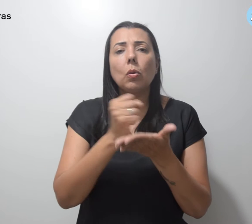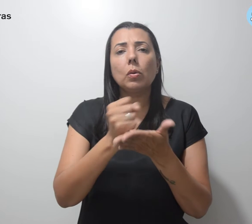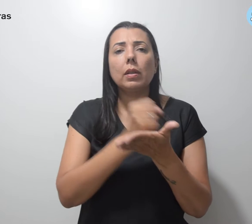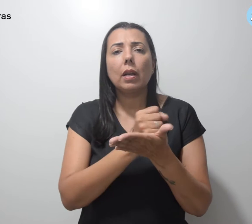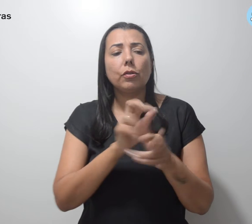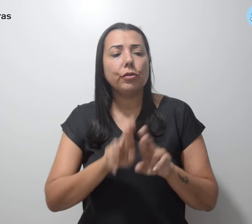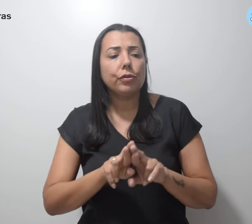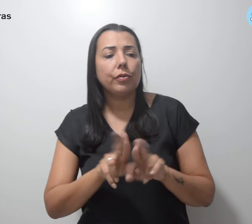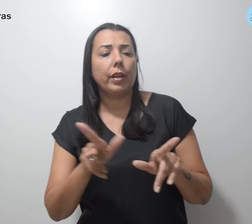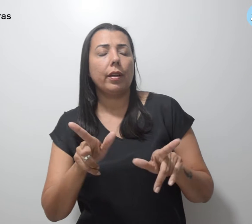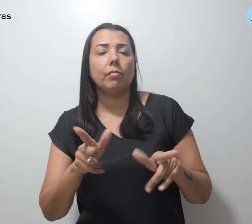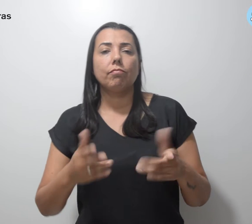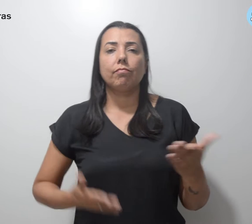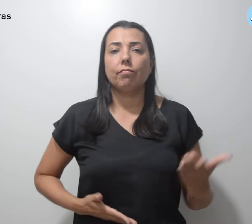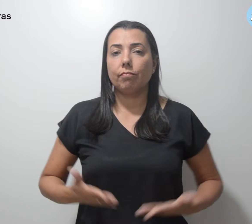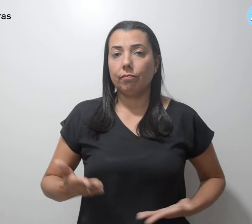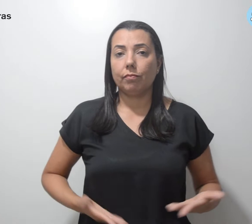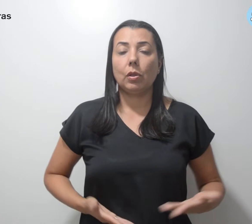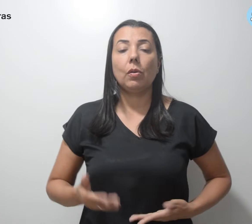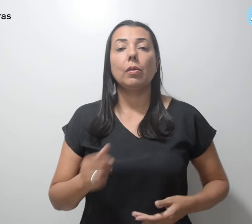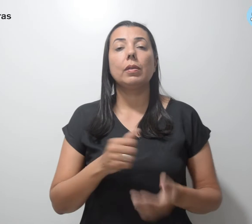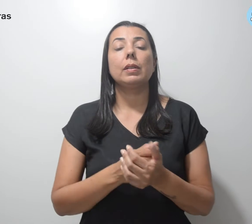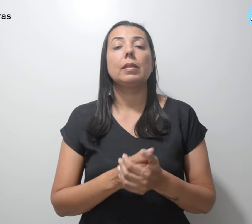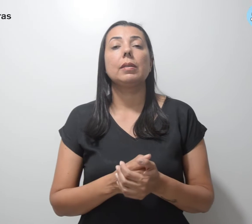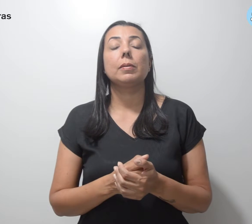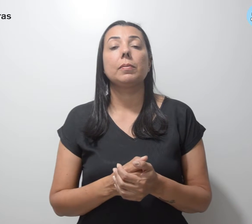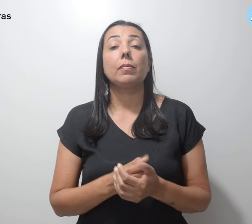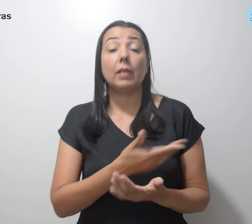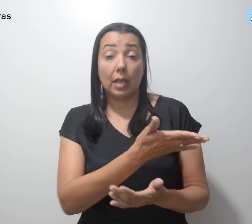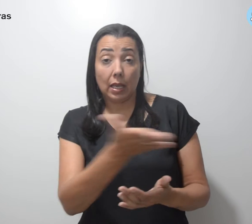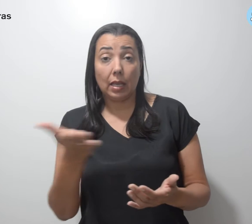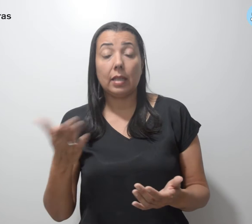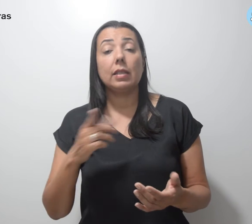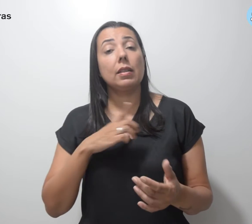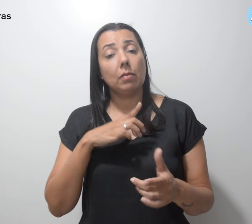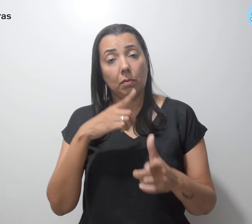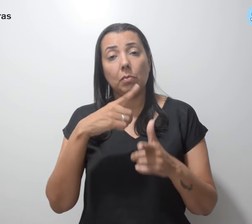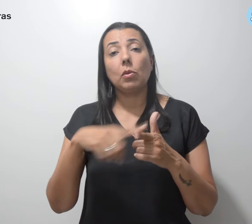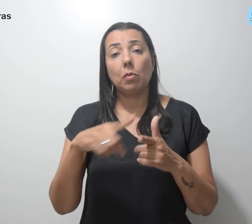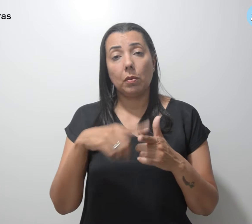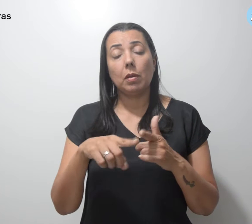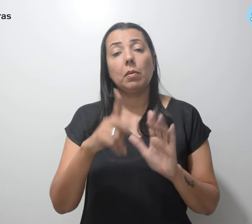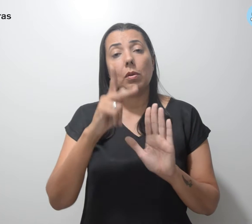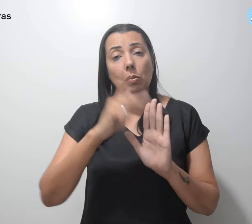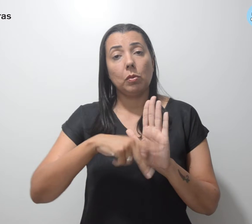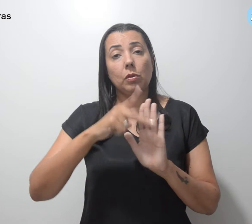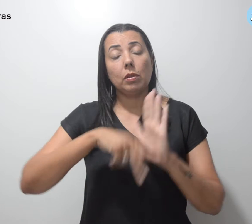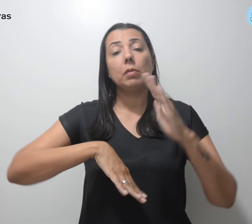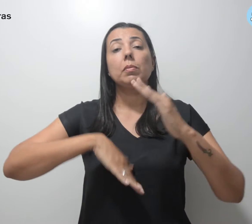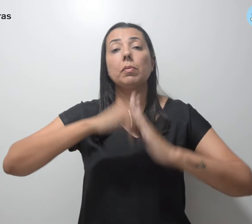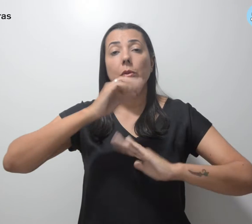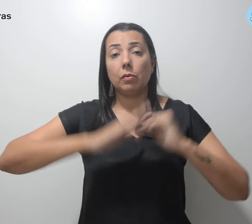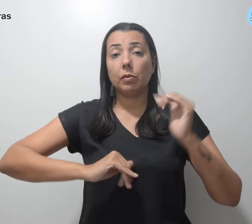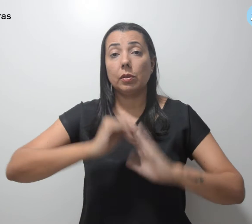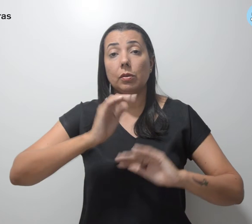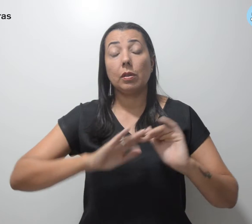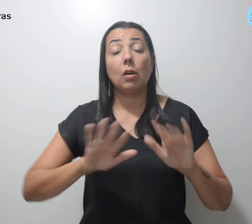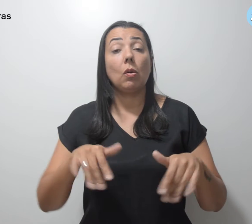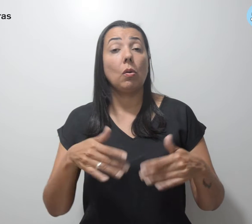de servidores efetivos, estes terão problemas no plano de carreira, o qual estará